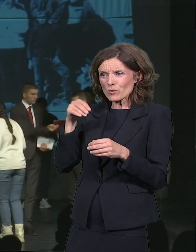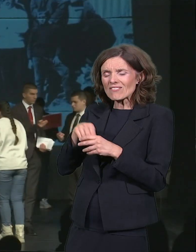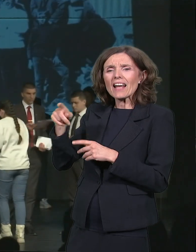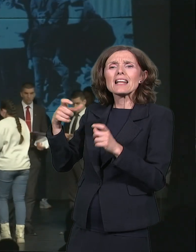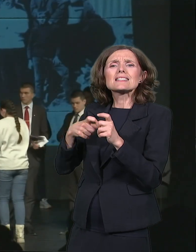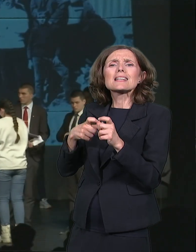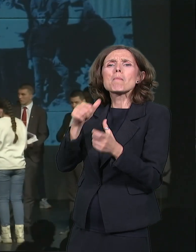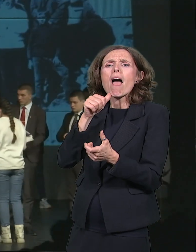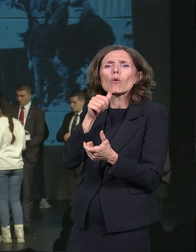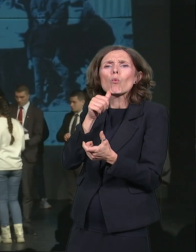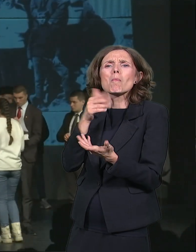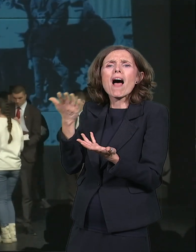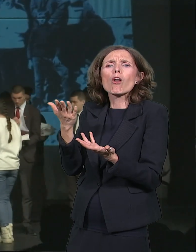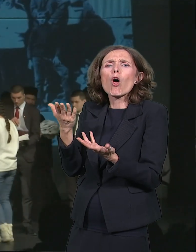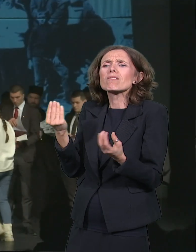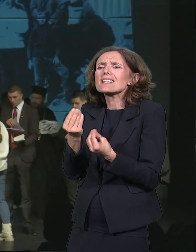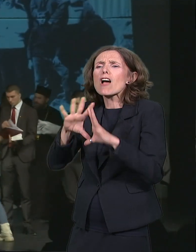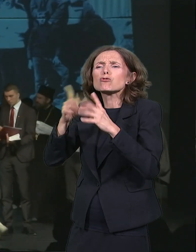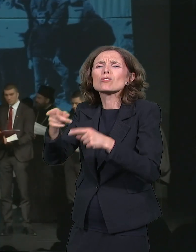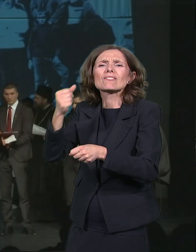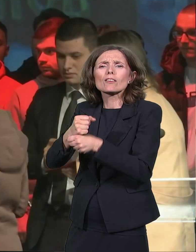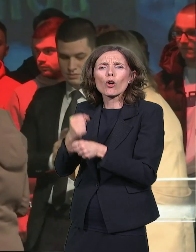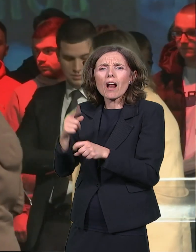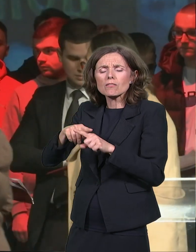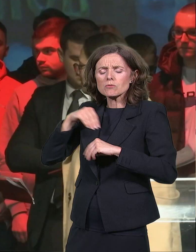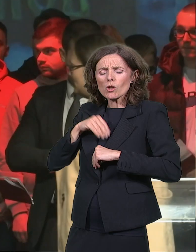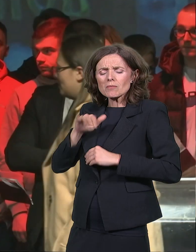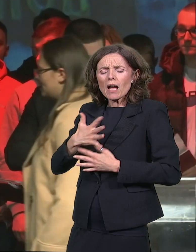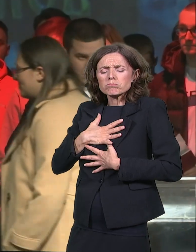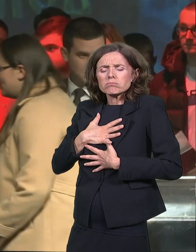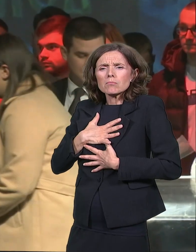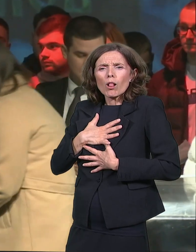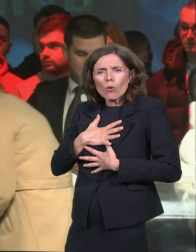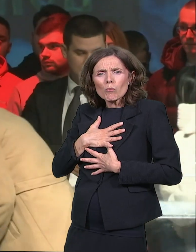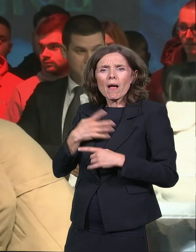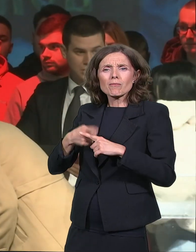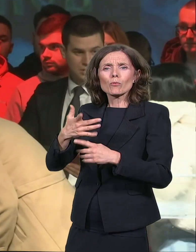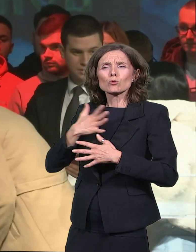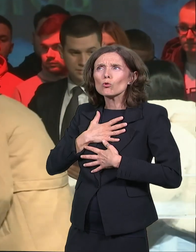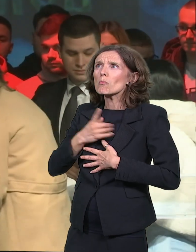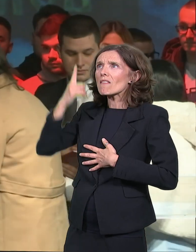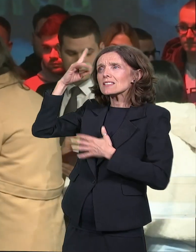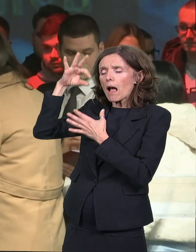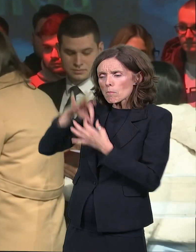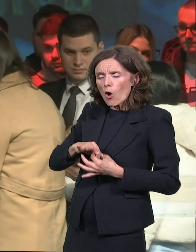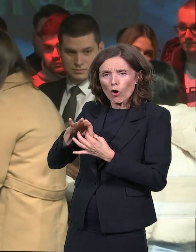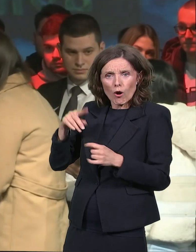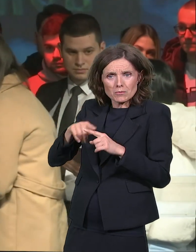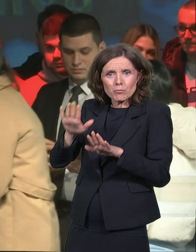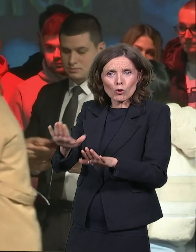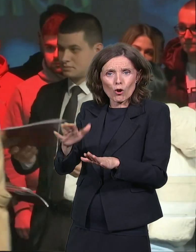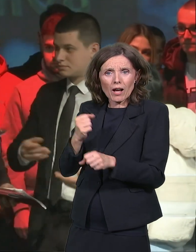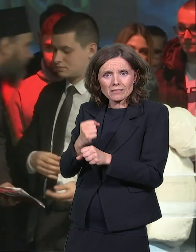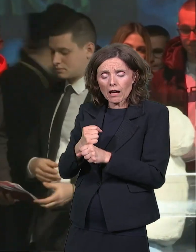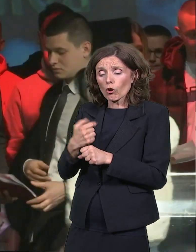Gumanova, ljubav prema Bogu, a mi učestvujemo u toj ljubavi naša